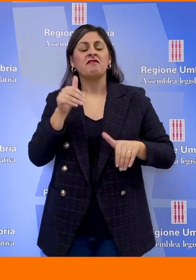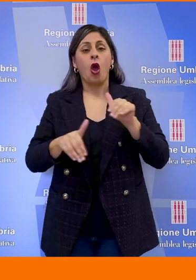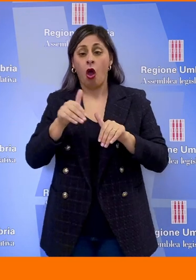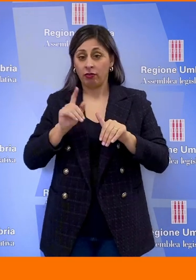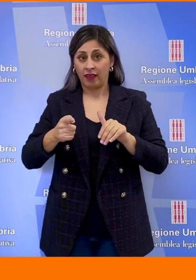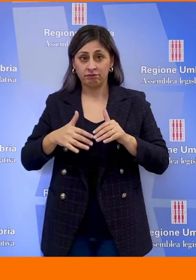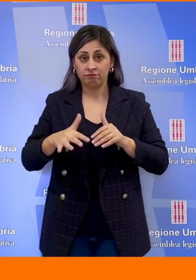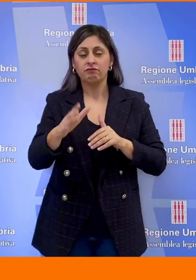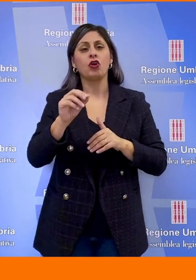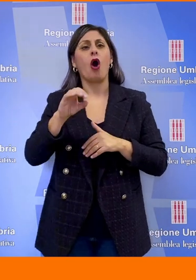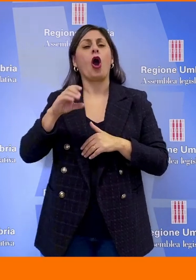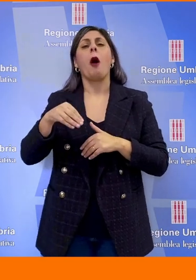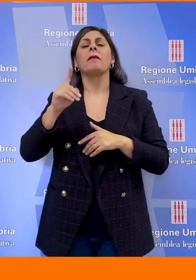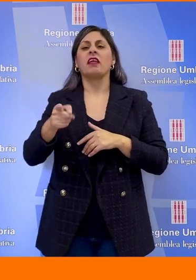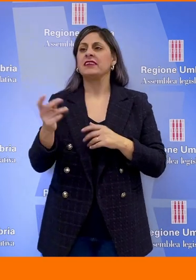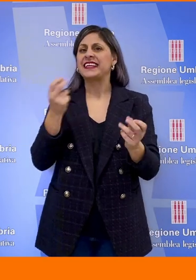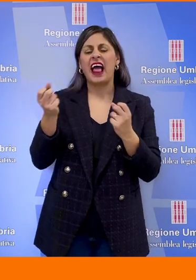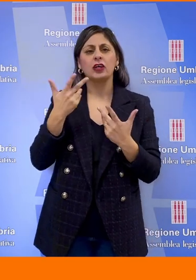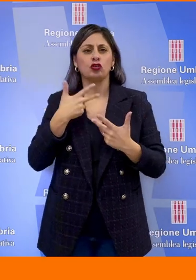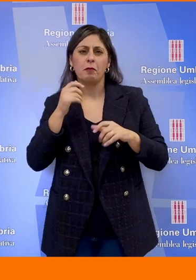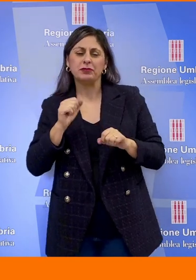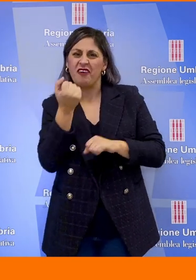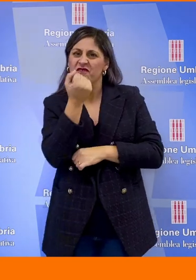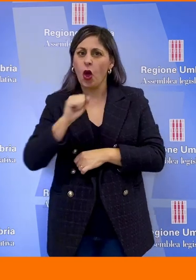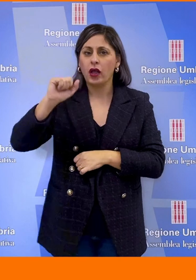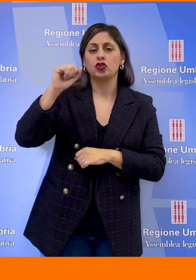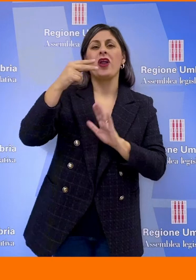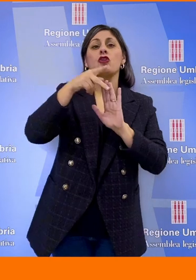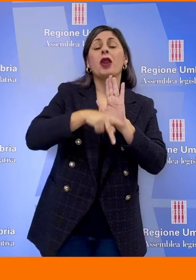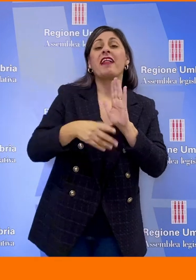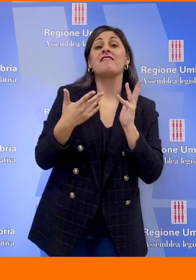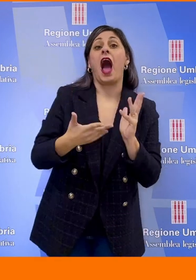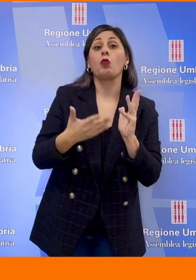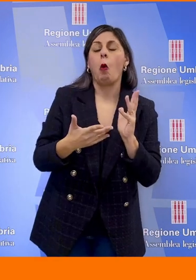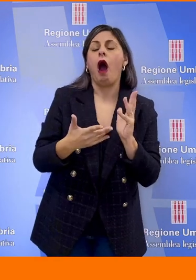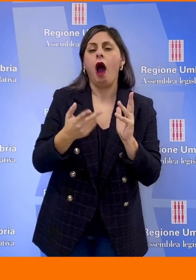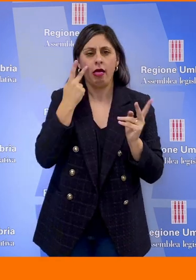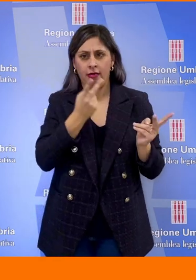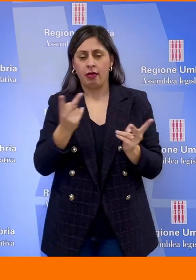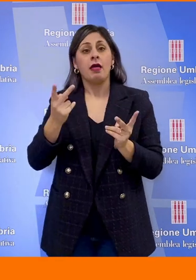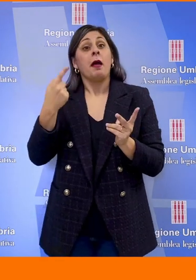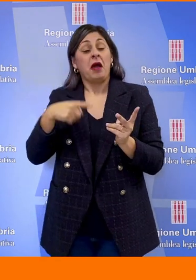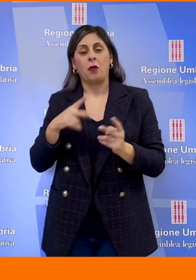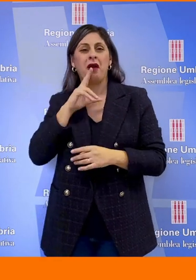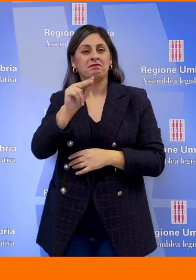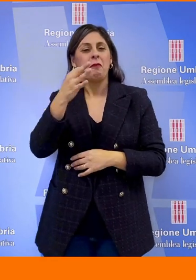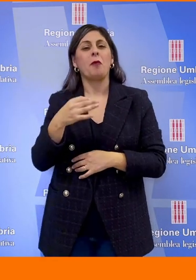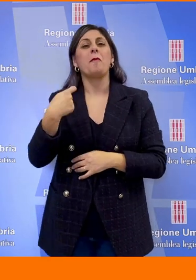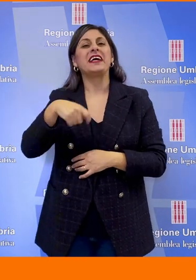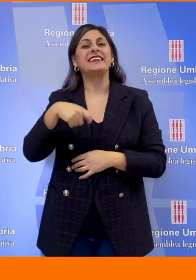segnalazioni di presunte violazioni della normativa in vigore pertanto, ha detto la Presidente del Corecom Umbria Elena Veschi ha avvertito come